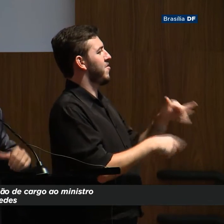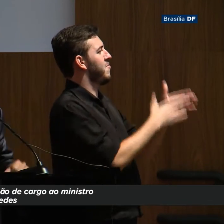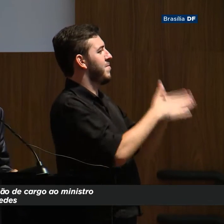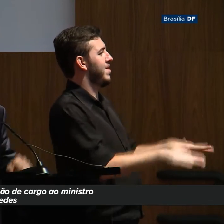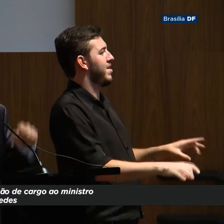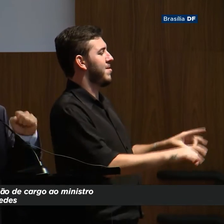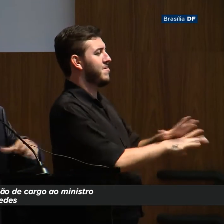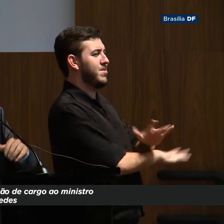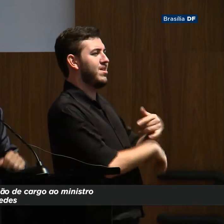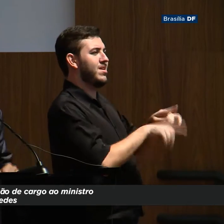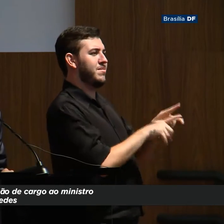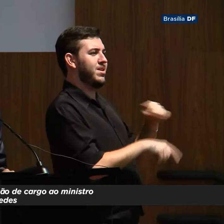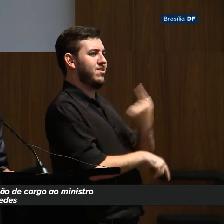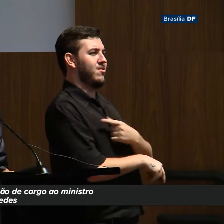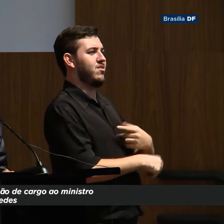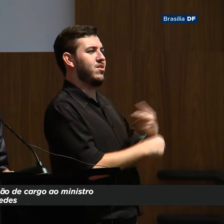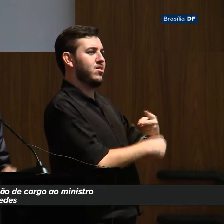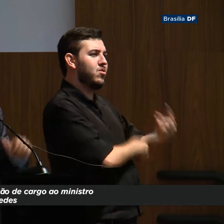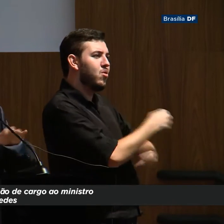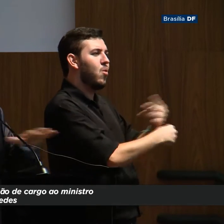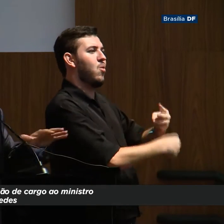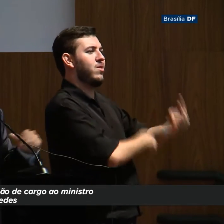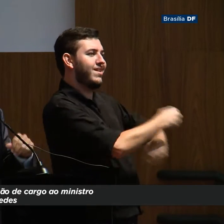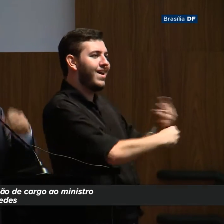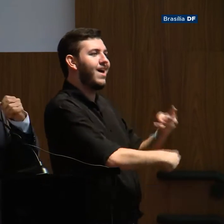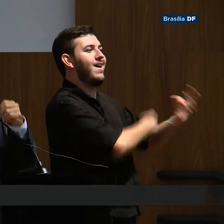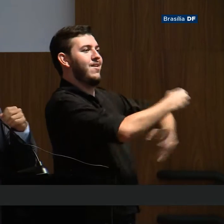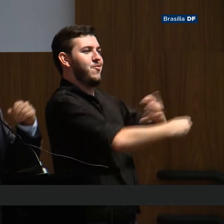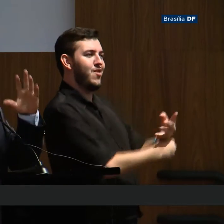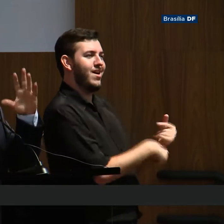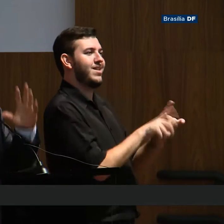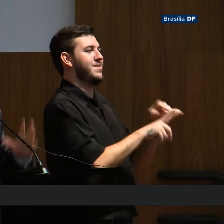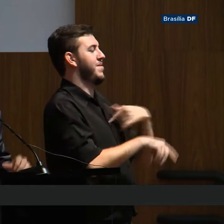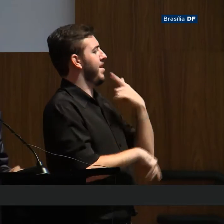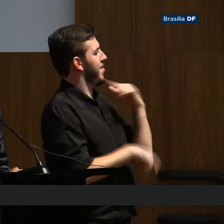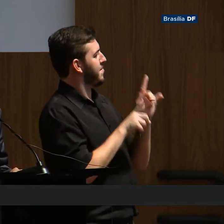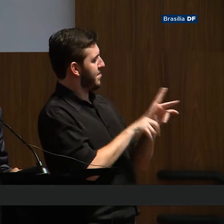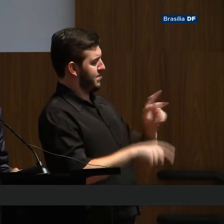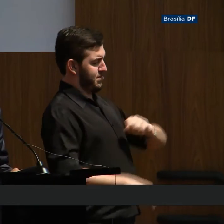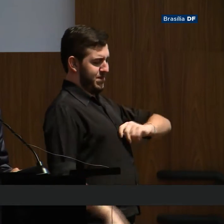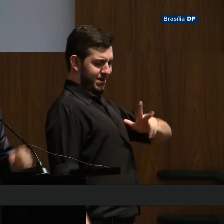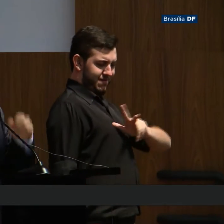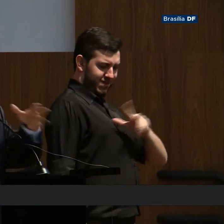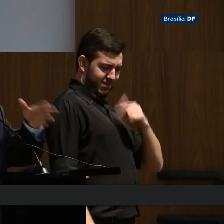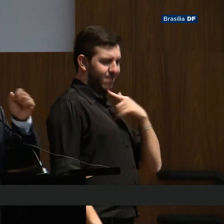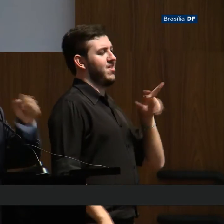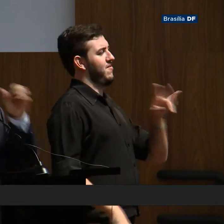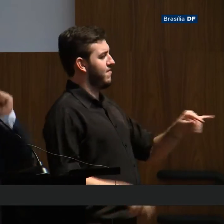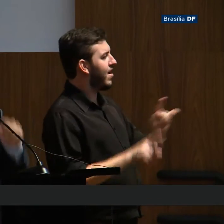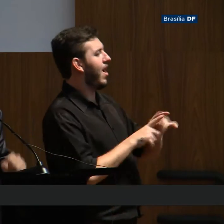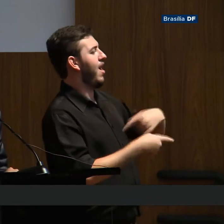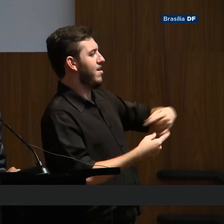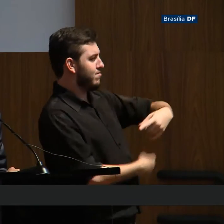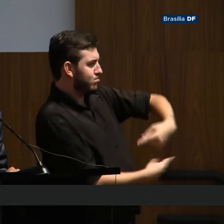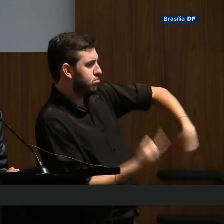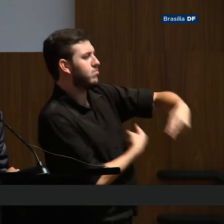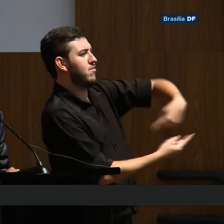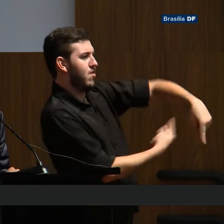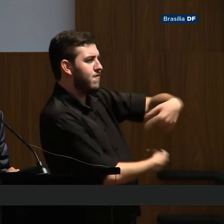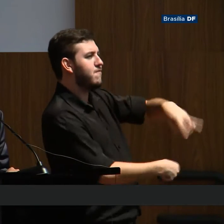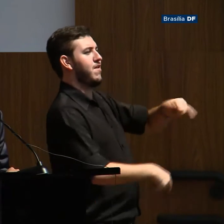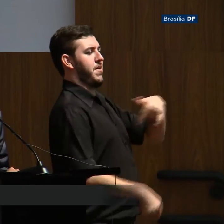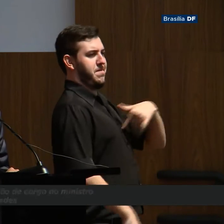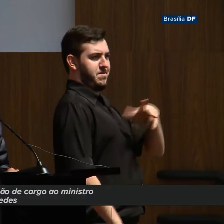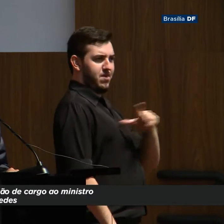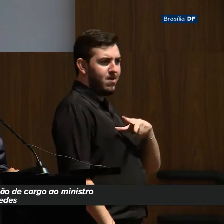três, quatro anos acelerando privatizações, travar esses gastos, eles se dissolvem porque a economia vai crescer 3, 3,5%.